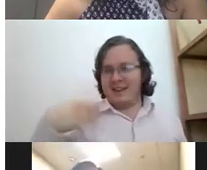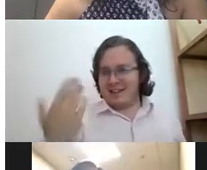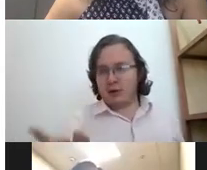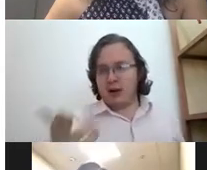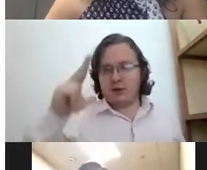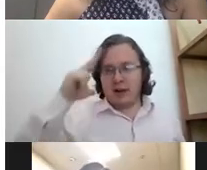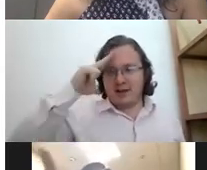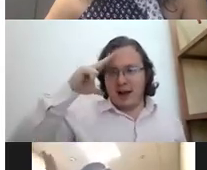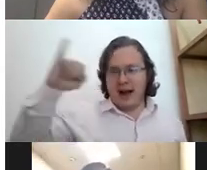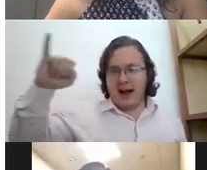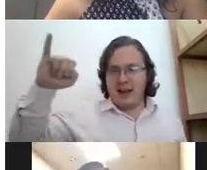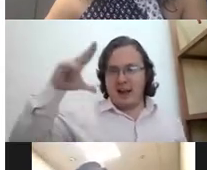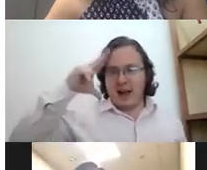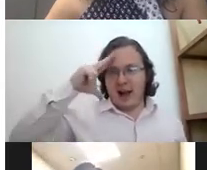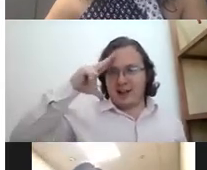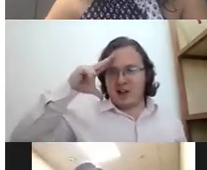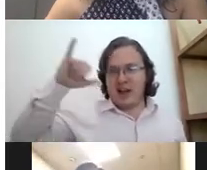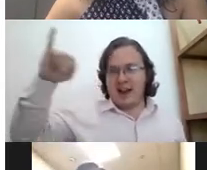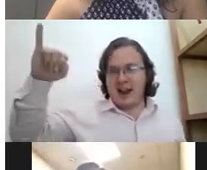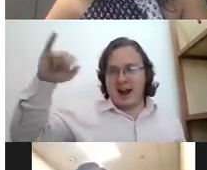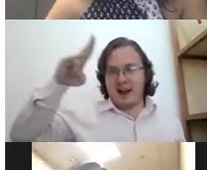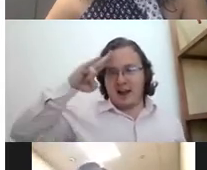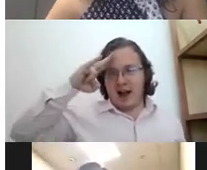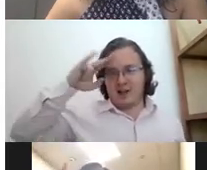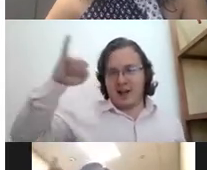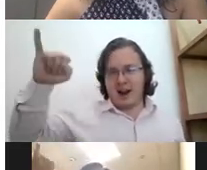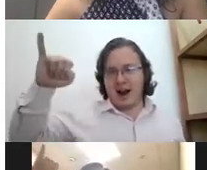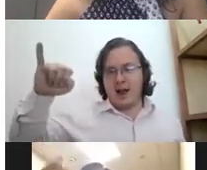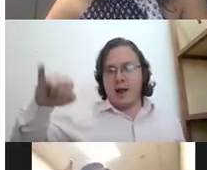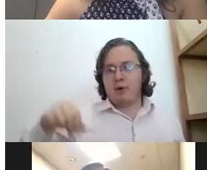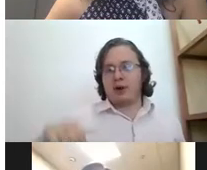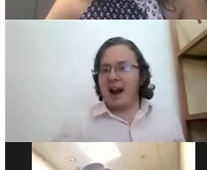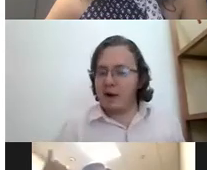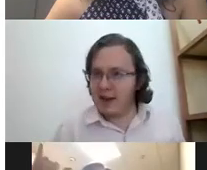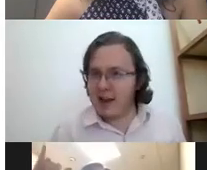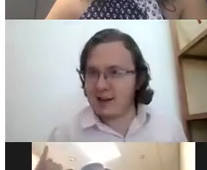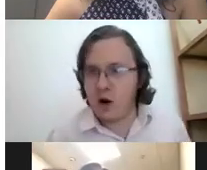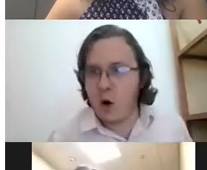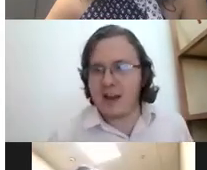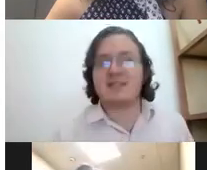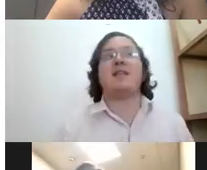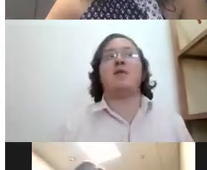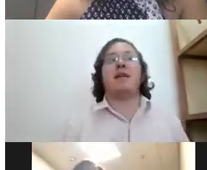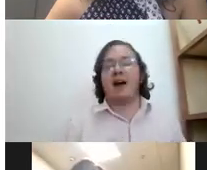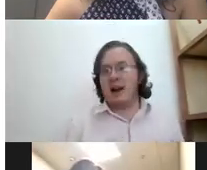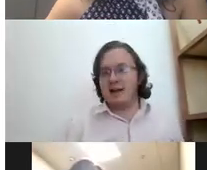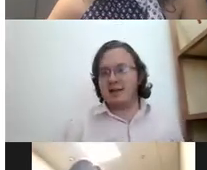Estados Unidos es hi h y h y porque la lengua de señas no es universal ¿sí?